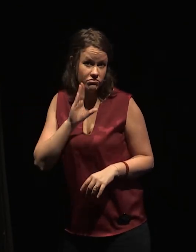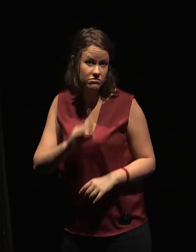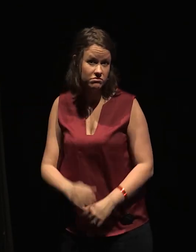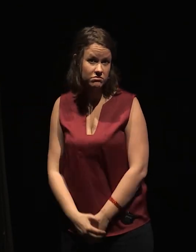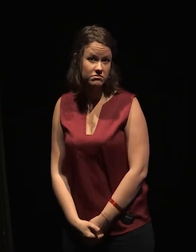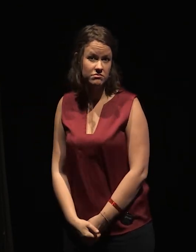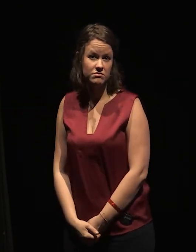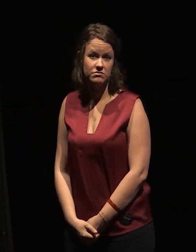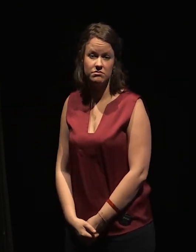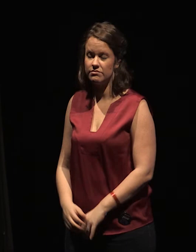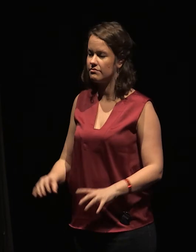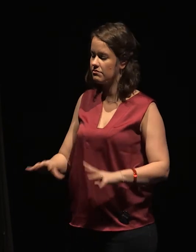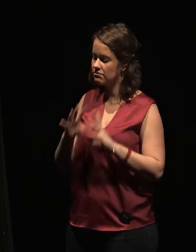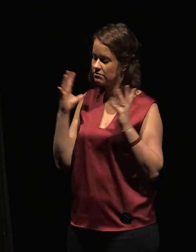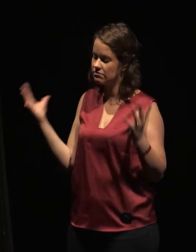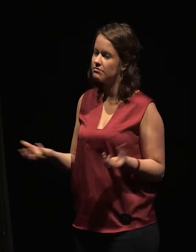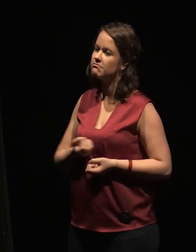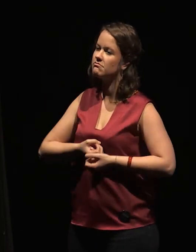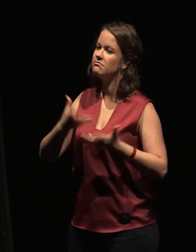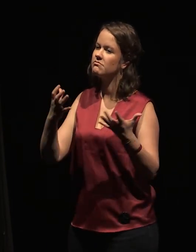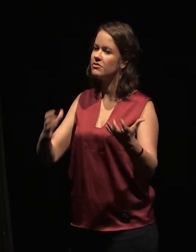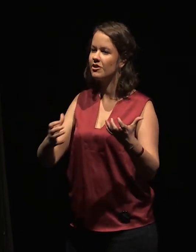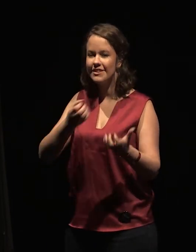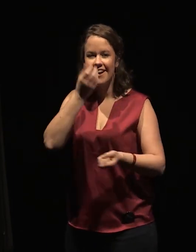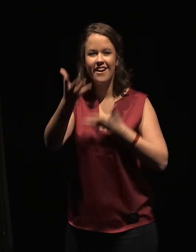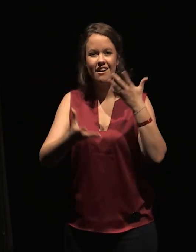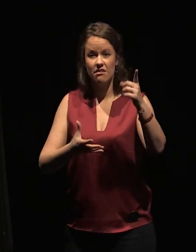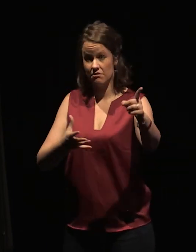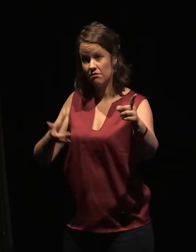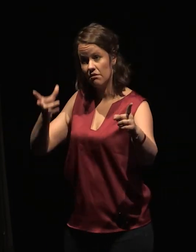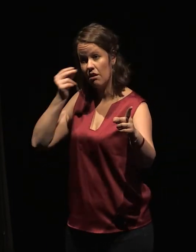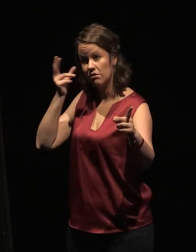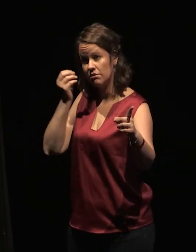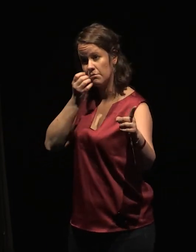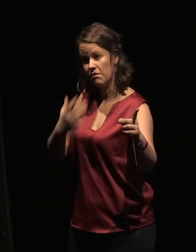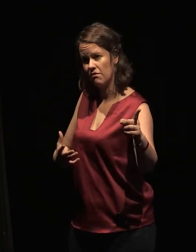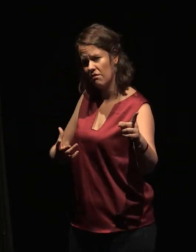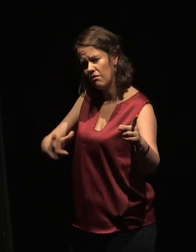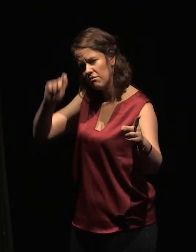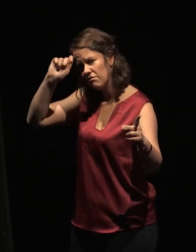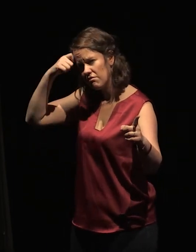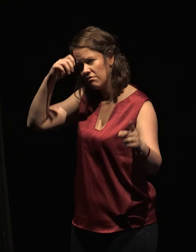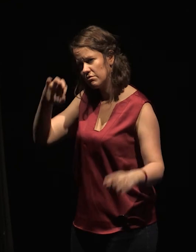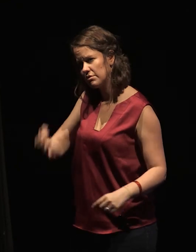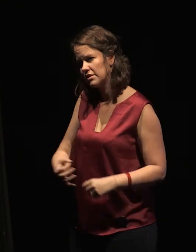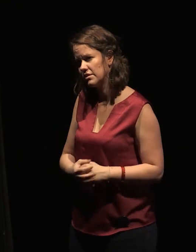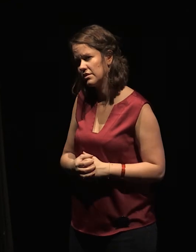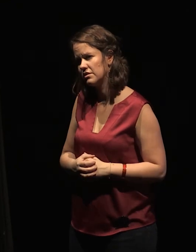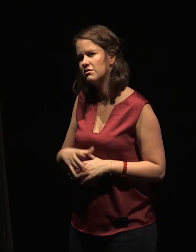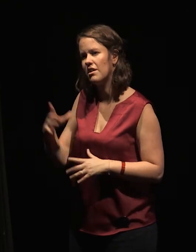Ces paroles que nous aurions souhaité dire, il les entendait parfaitement, parfaitement. Mais il les cachait dans une